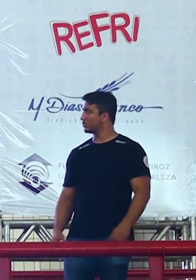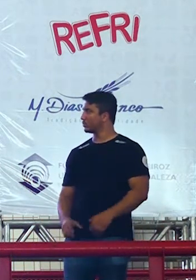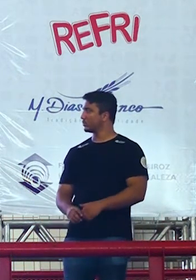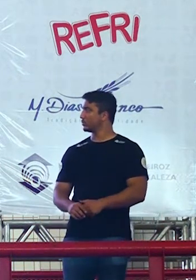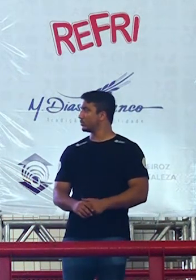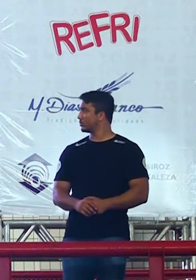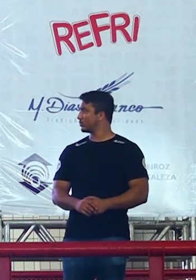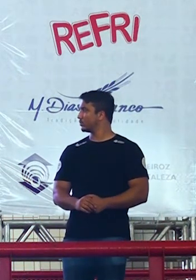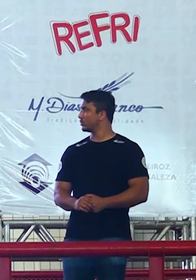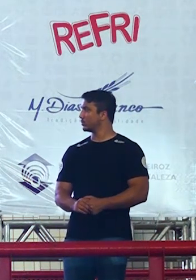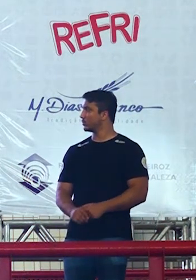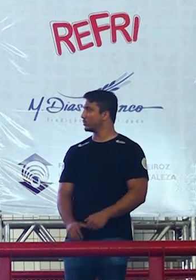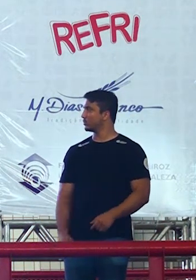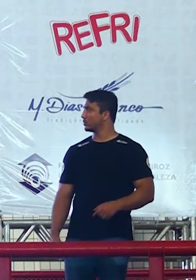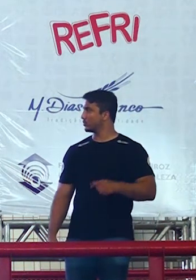o vídeo